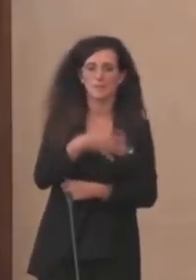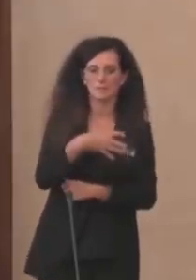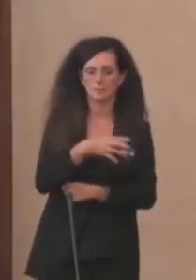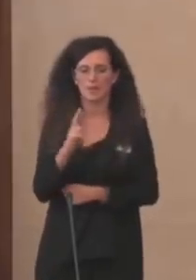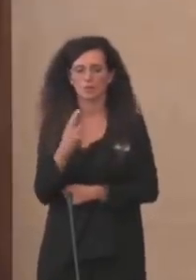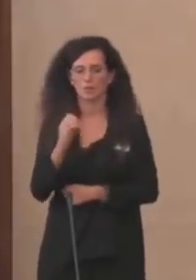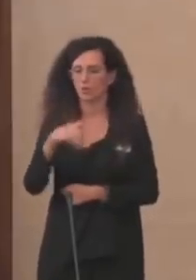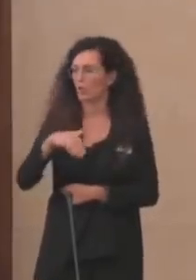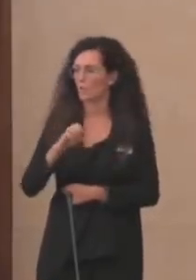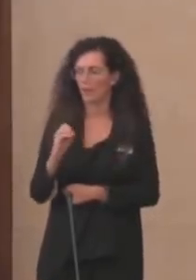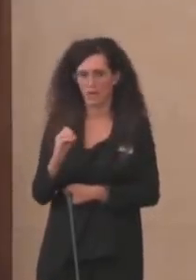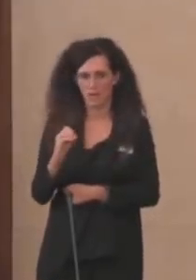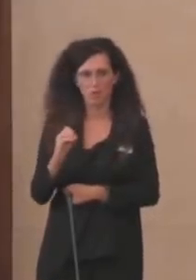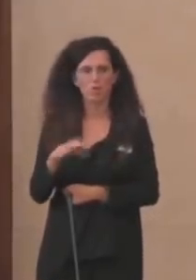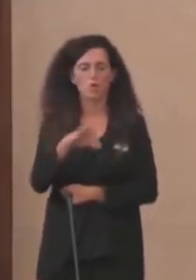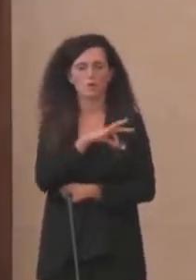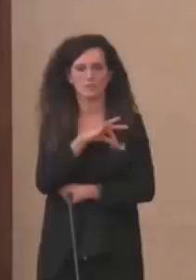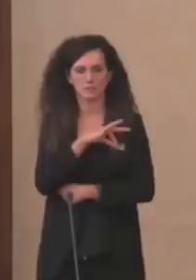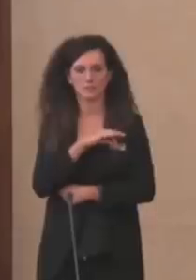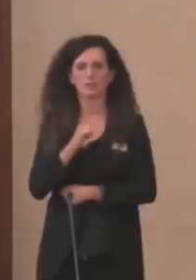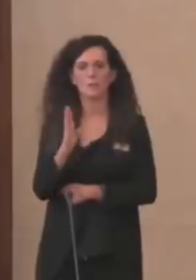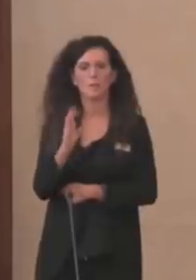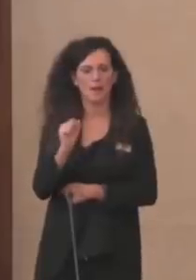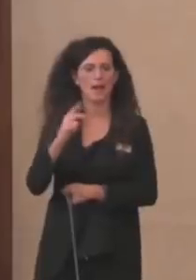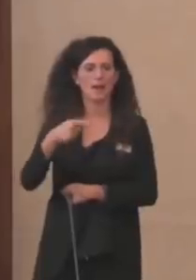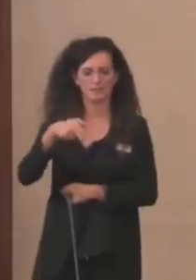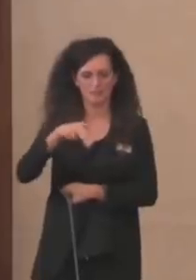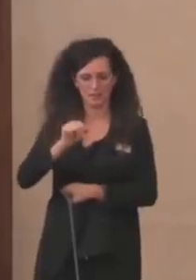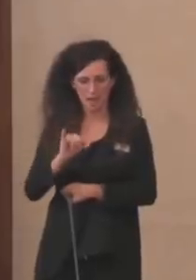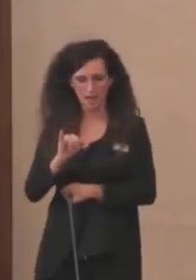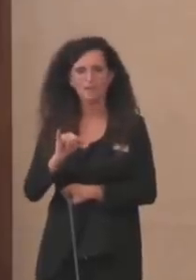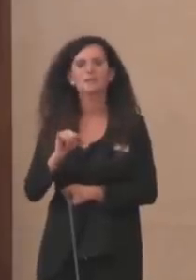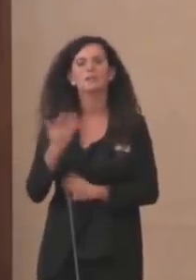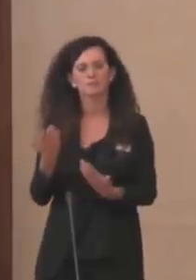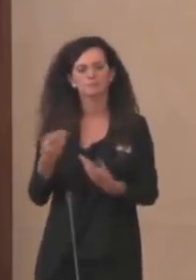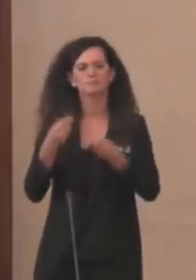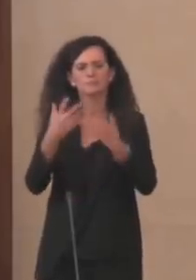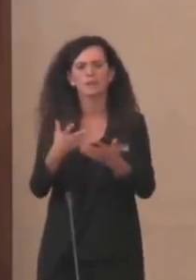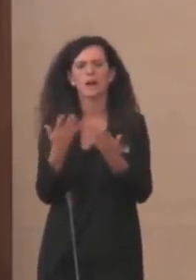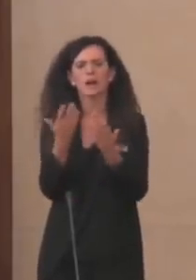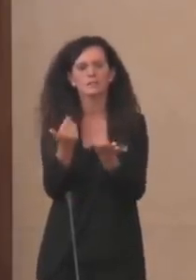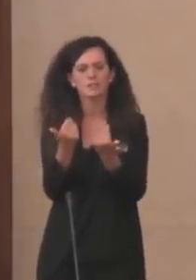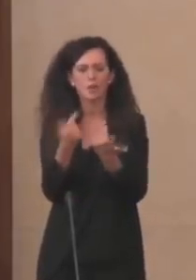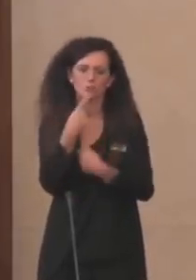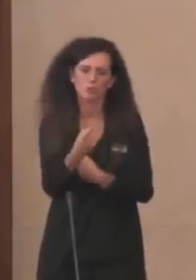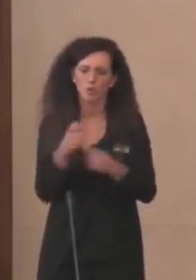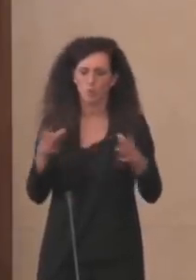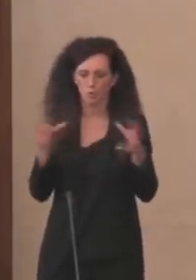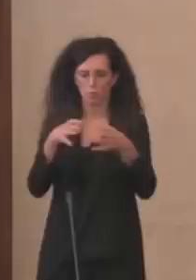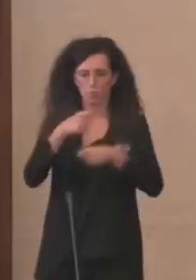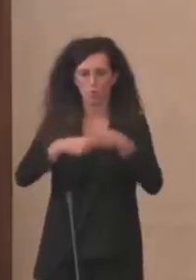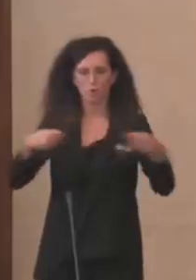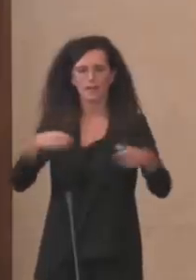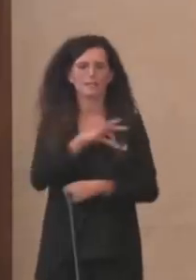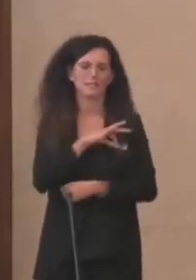Romeo, quindi il senatore Bagnai, che quindi porta il saluto del gruppo della Lega in